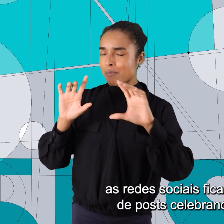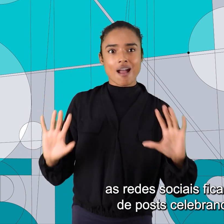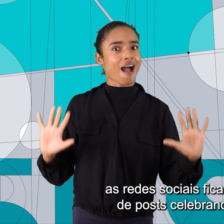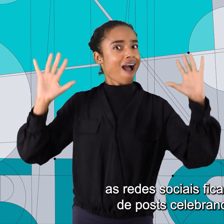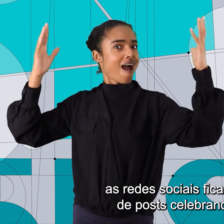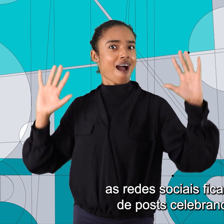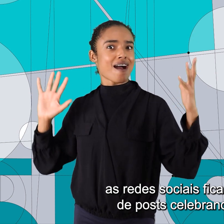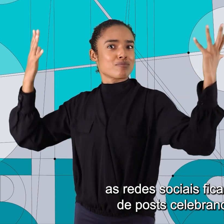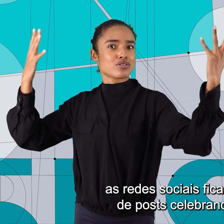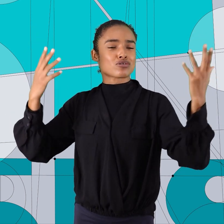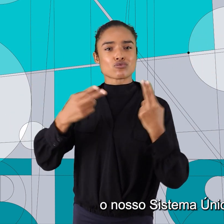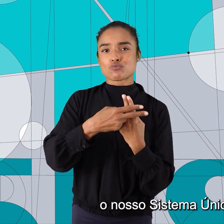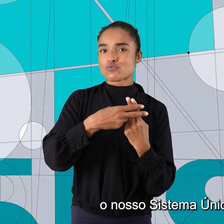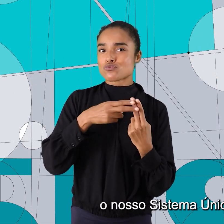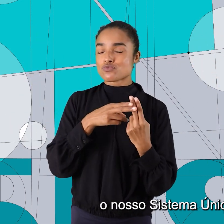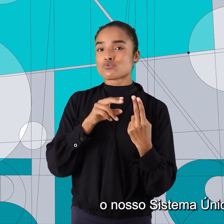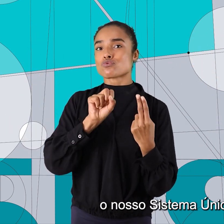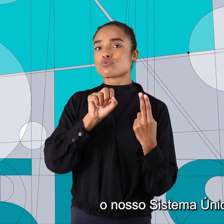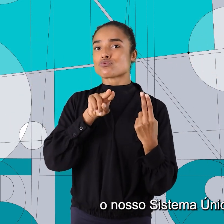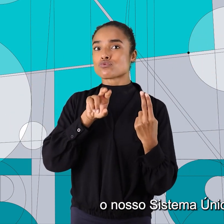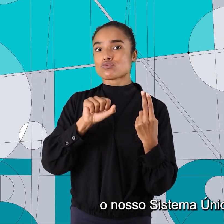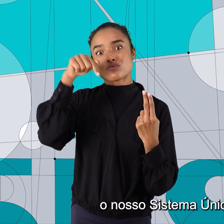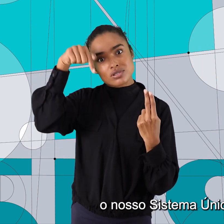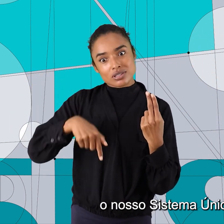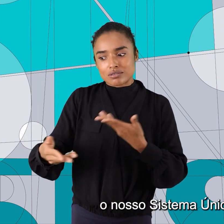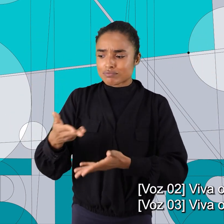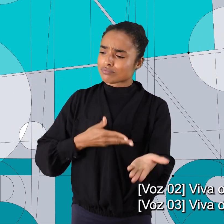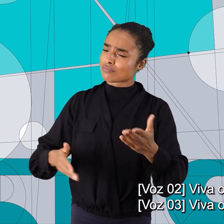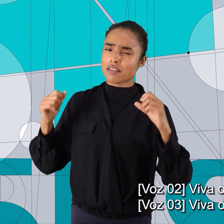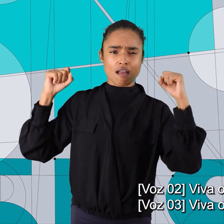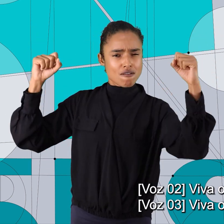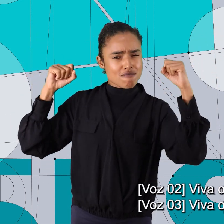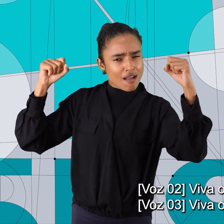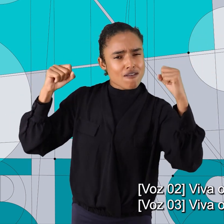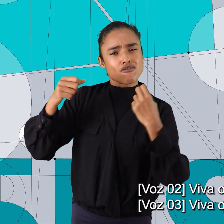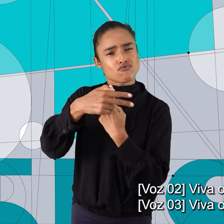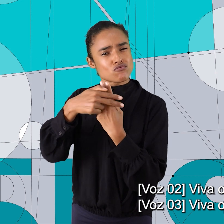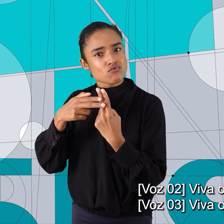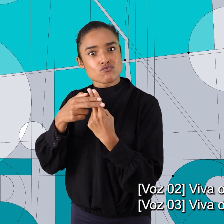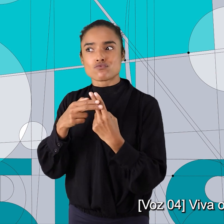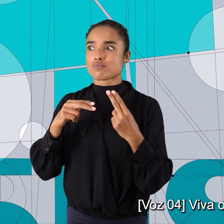celebrando o SUS, o nosso Sistema Único de Saúde. Viva o SUS!